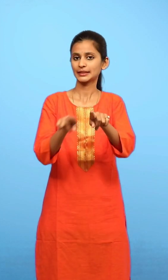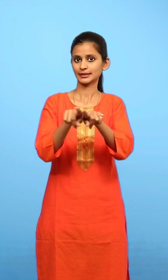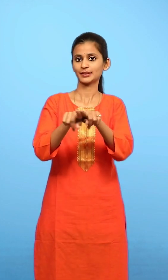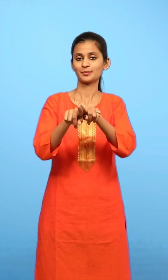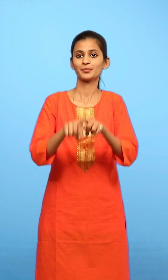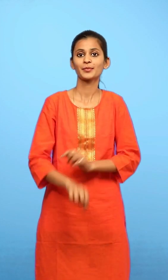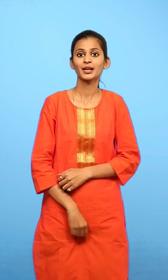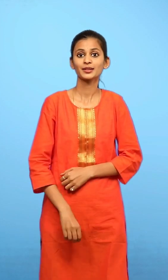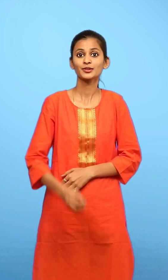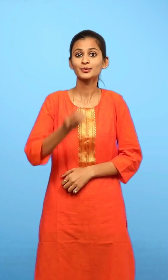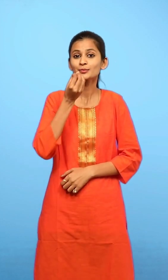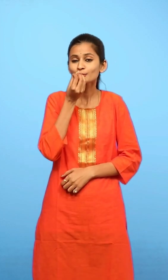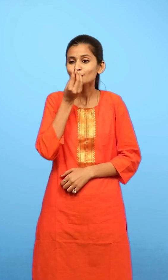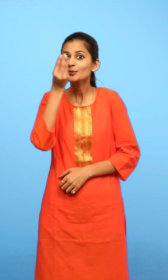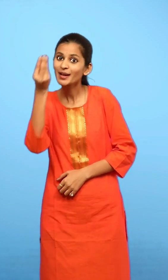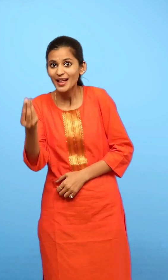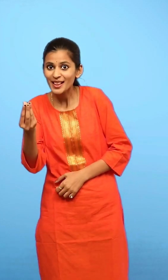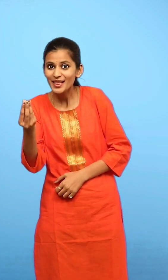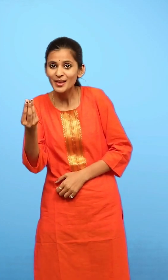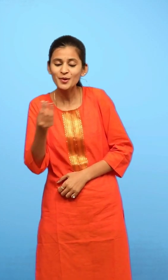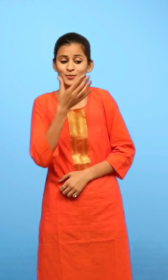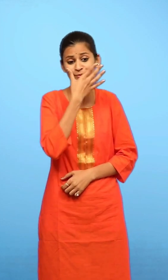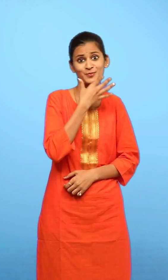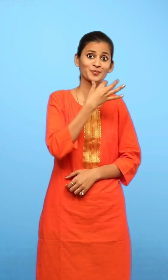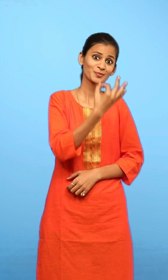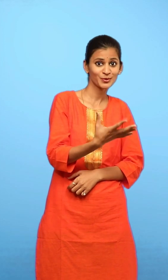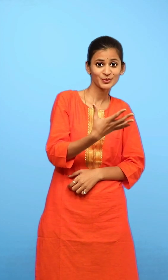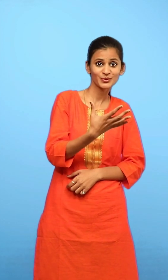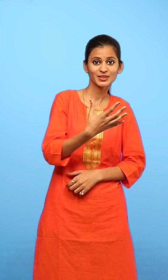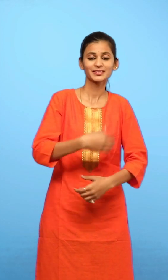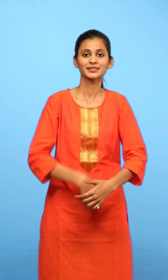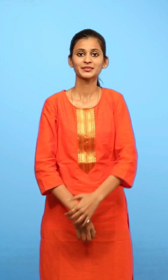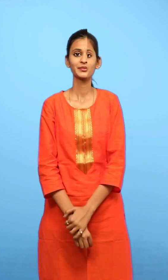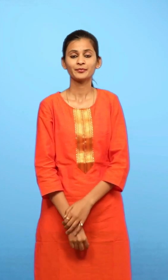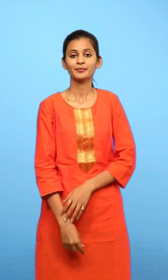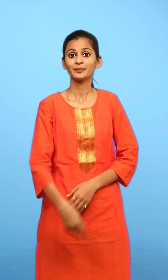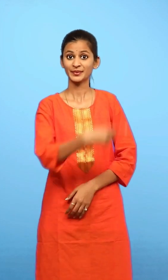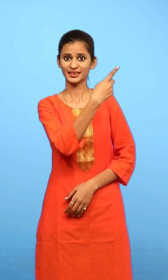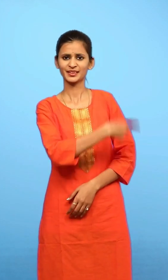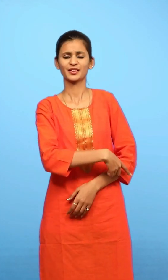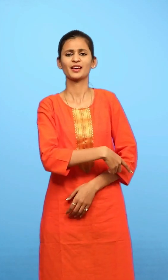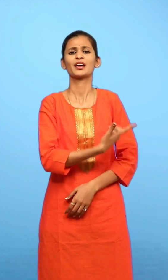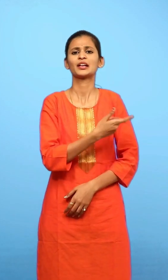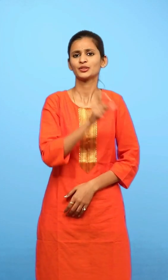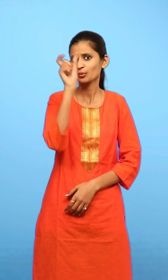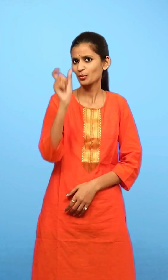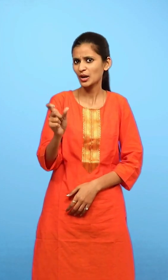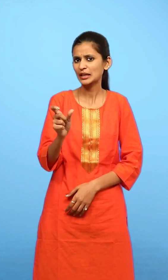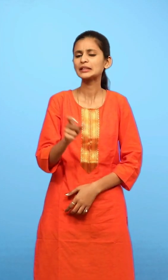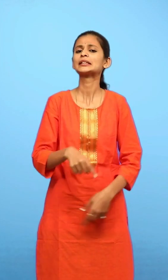जैसे कली, भली यहां दिये गई शब्दों जैसे कुछ